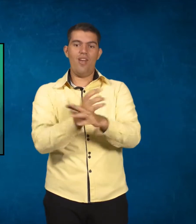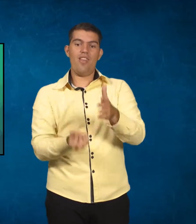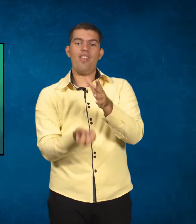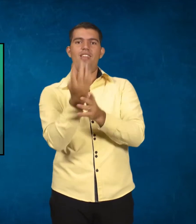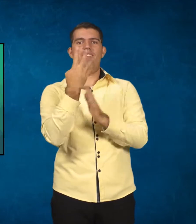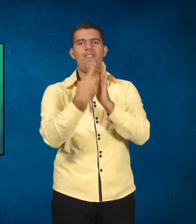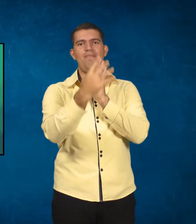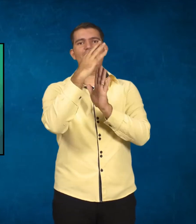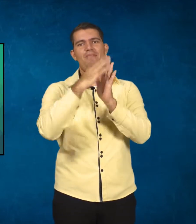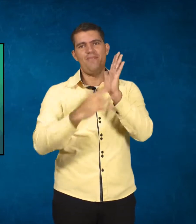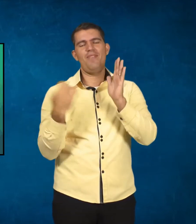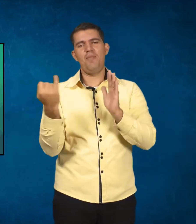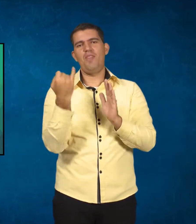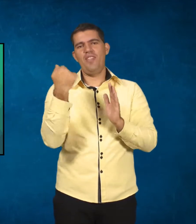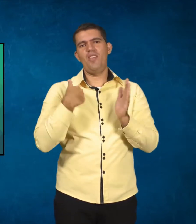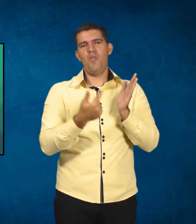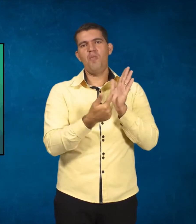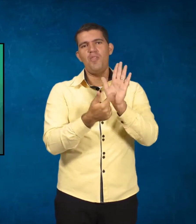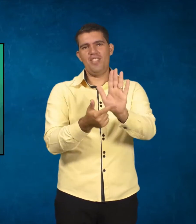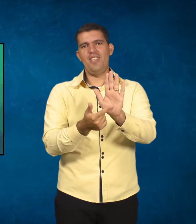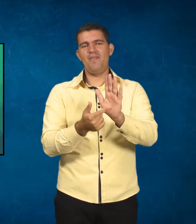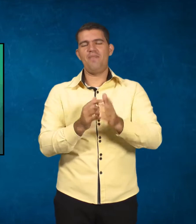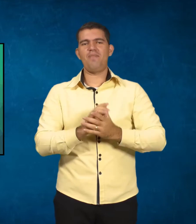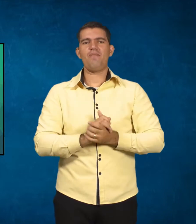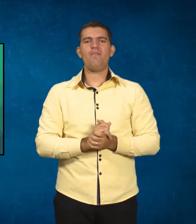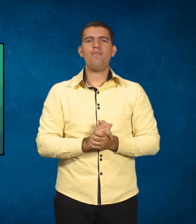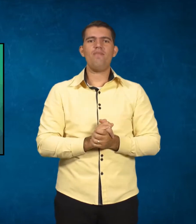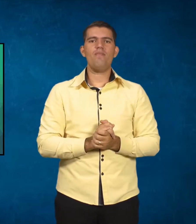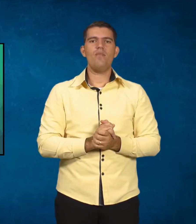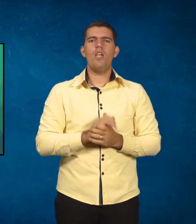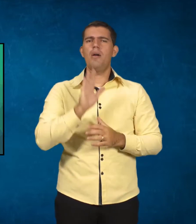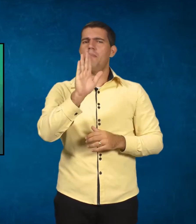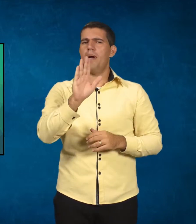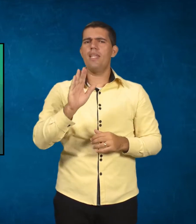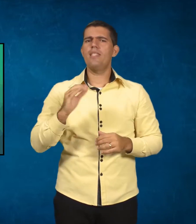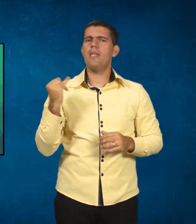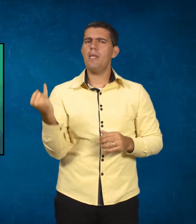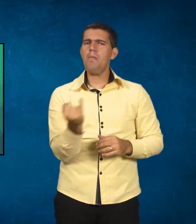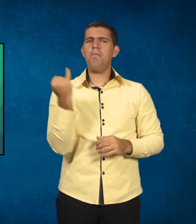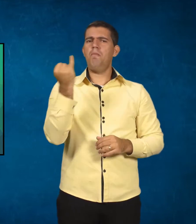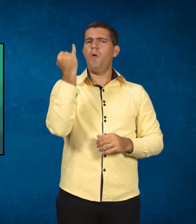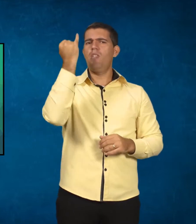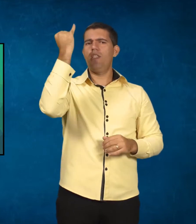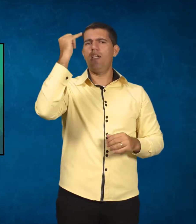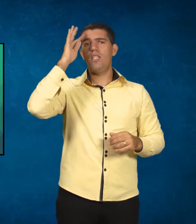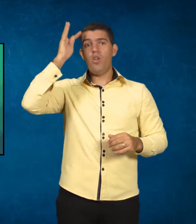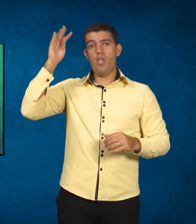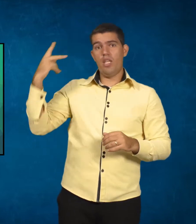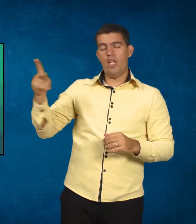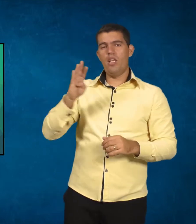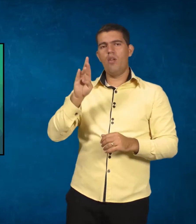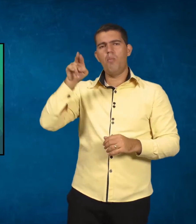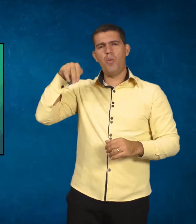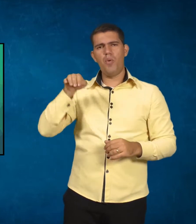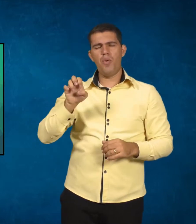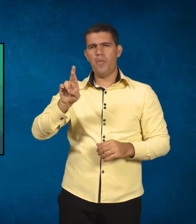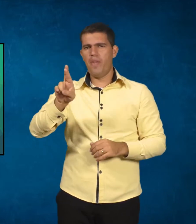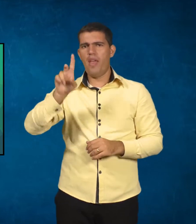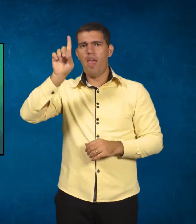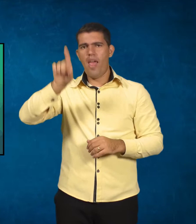dois falam, por isso que outros se chamam para vocês. E um traço marcante na teoria de Brunner são as diferenças individuais. ele